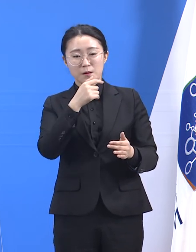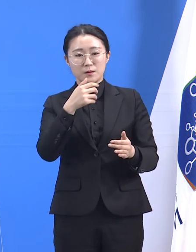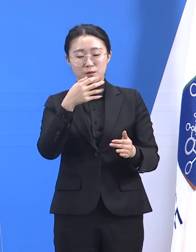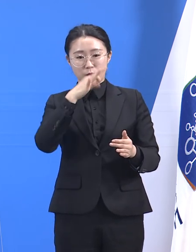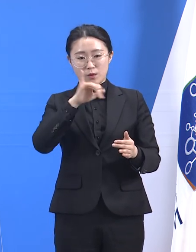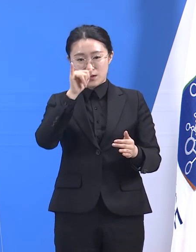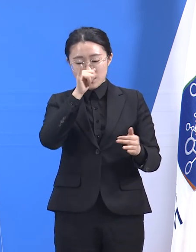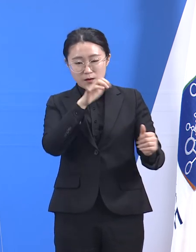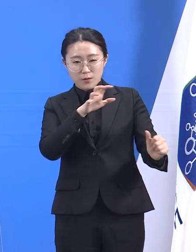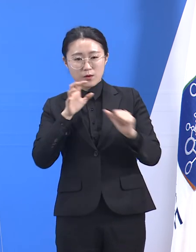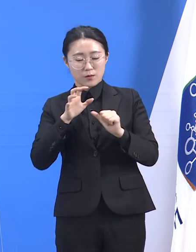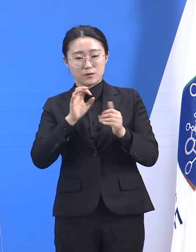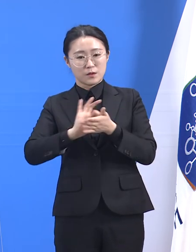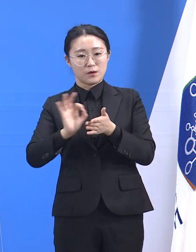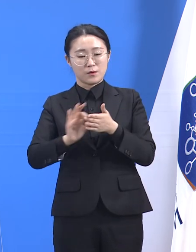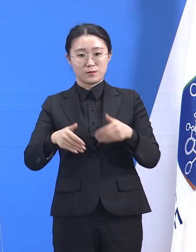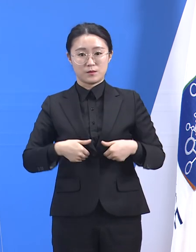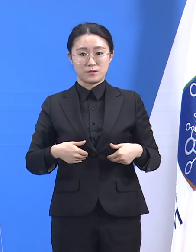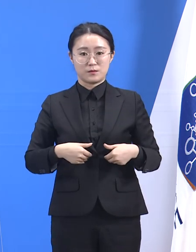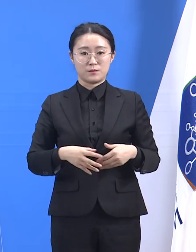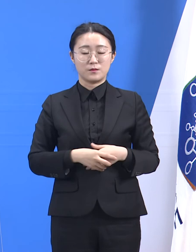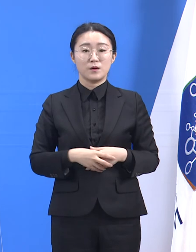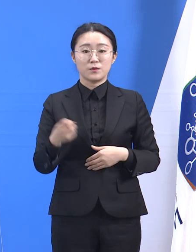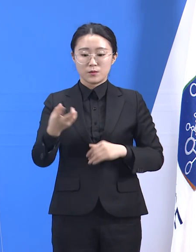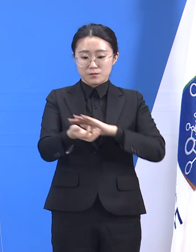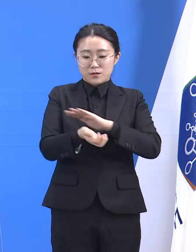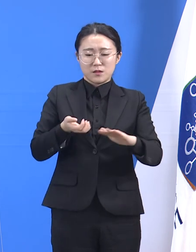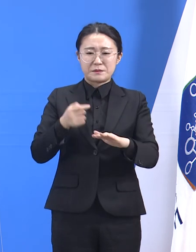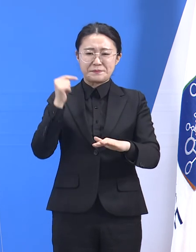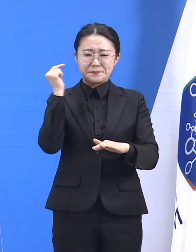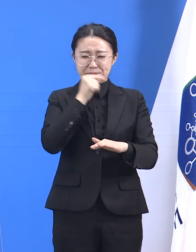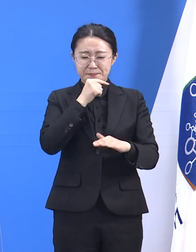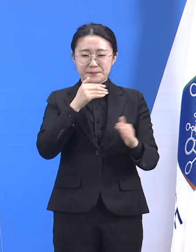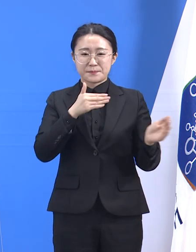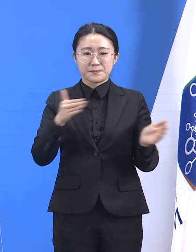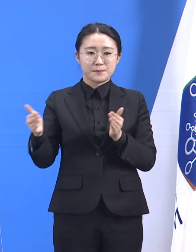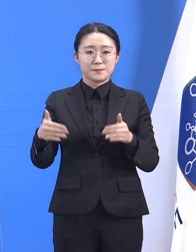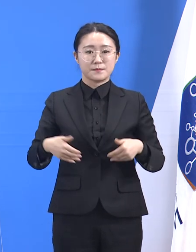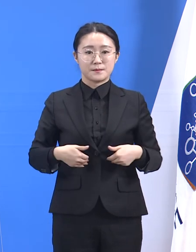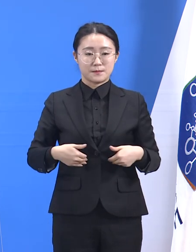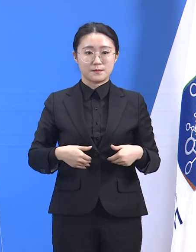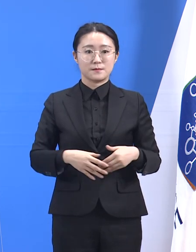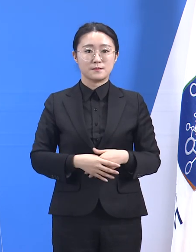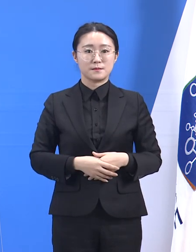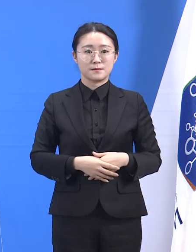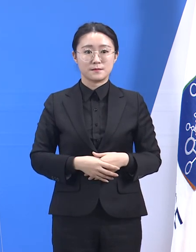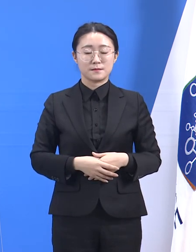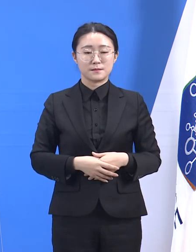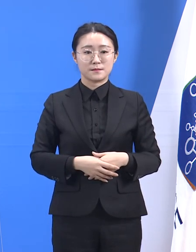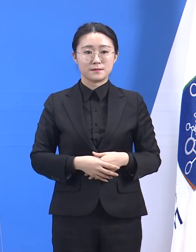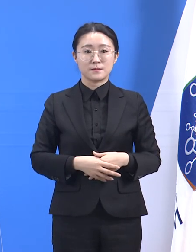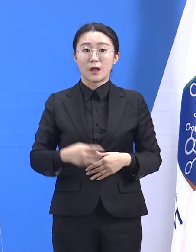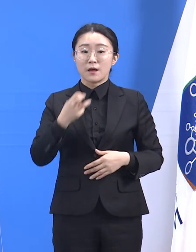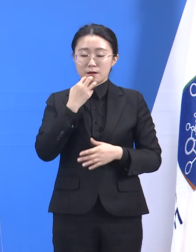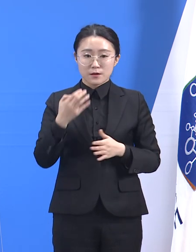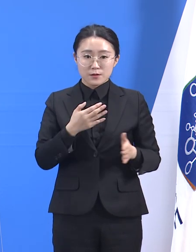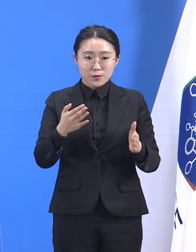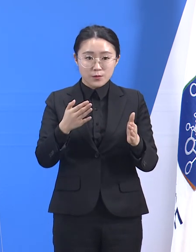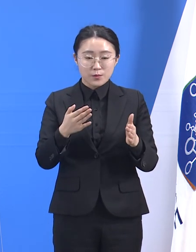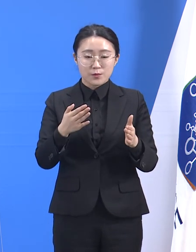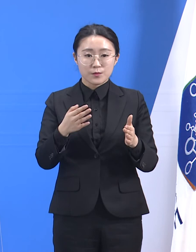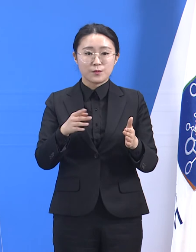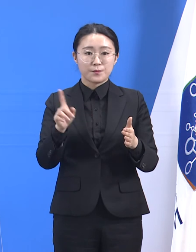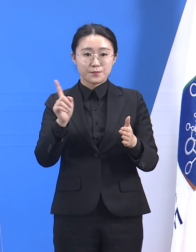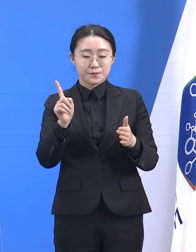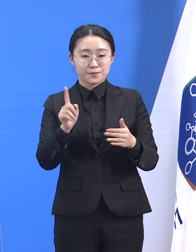신속하게 추진하기 위해 사전에 철저한 준비도 해야 합니다. 도는 앞서 말씀드린 경기도